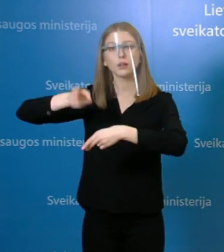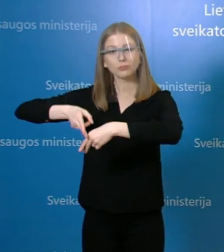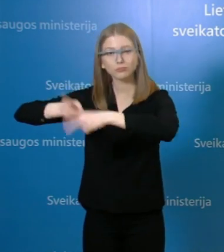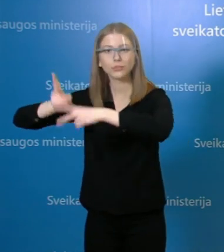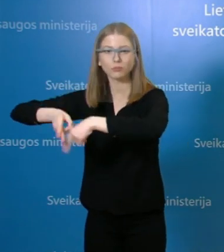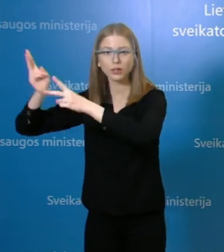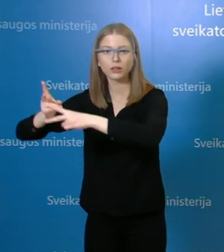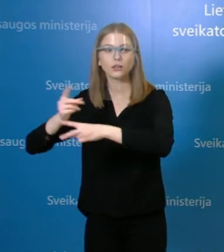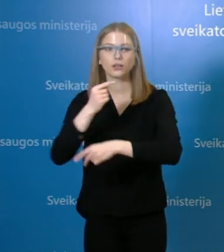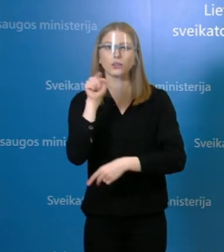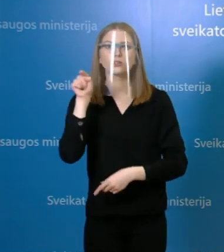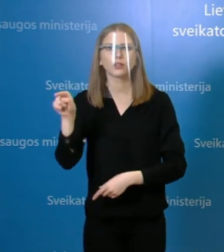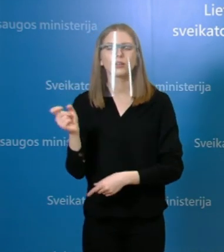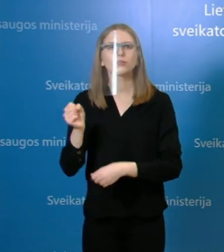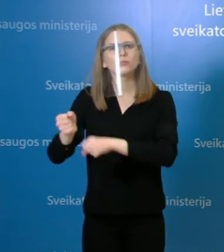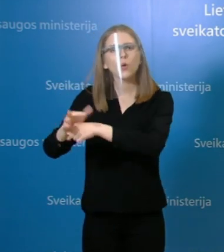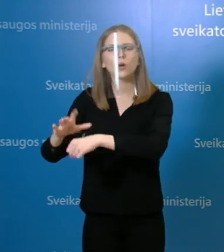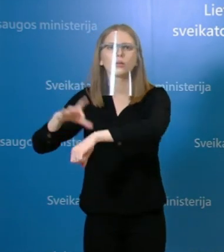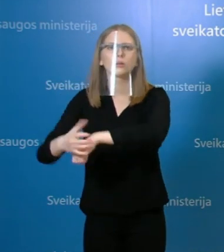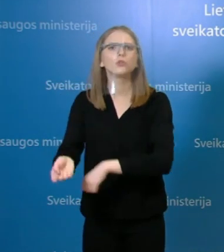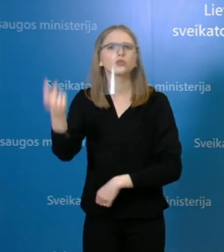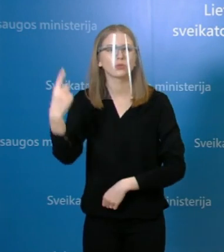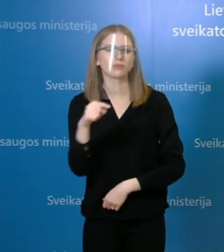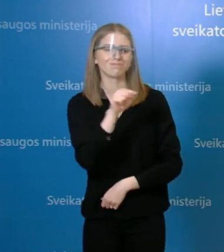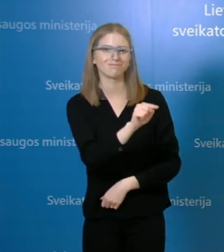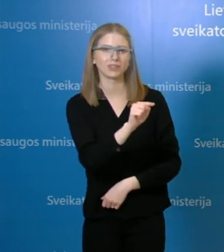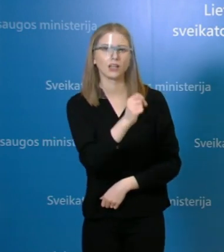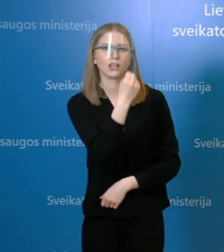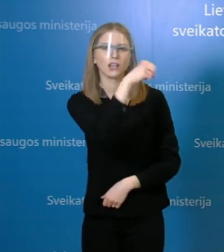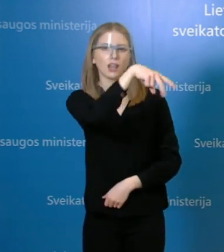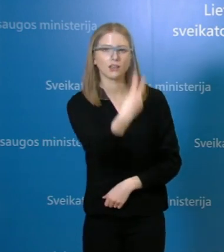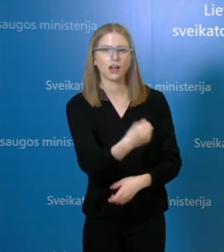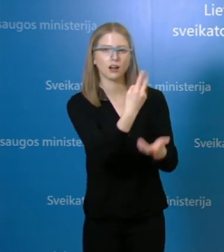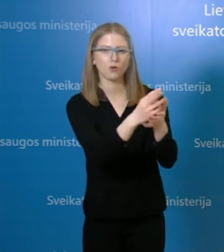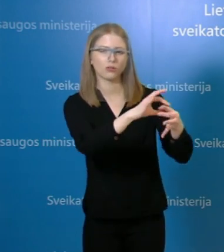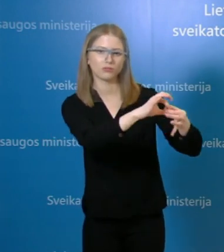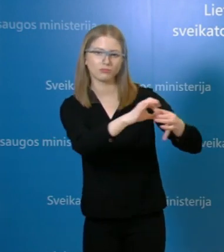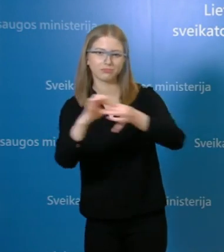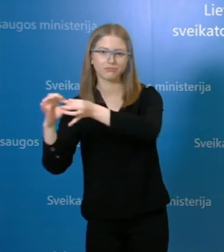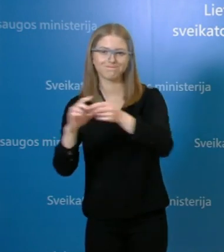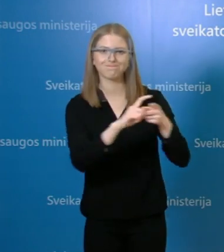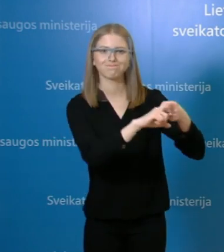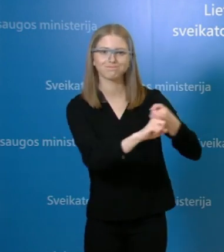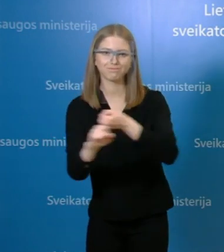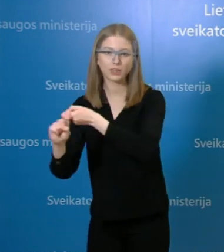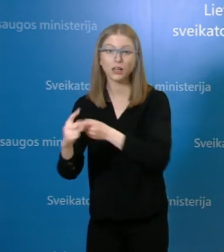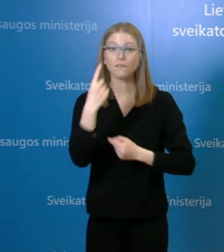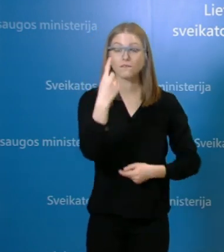25 atvejai išplito į šio židinio. Tai yra du asmenis dirbantis Vilniaus viešaime transporte, vienas McDonald's